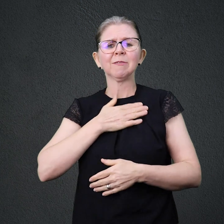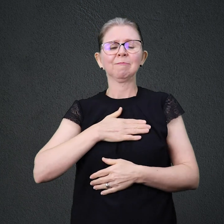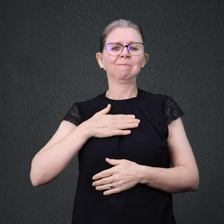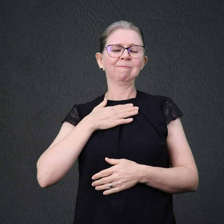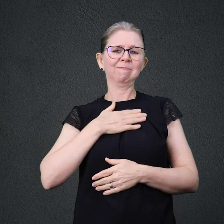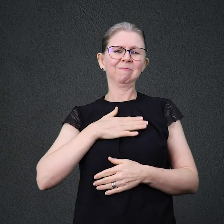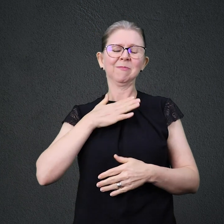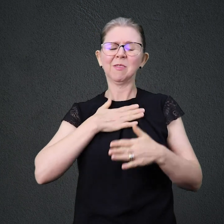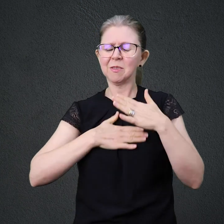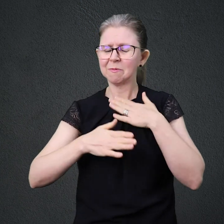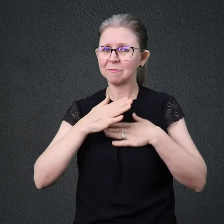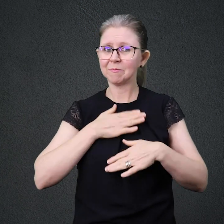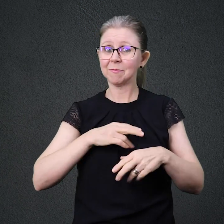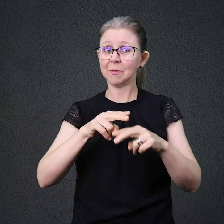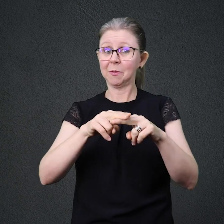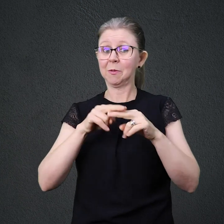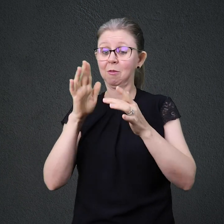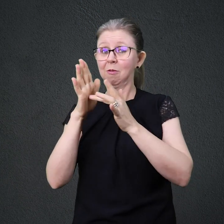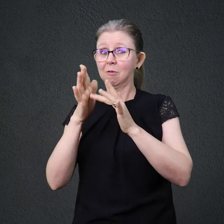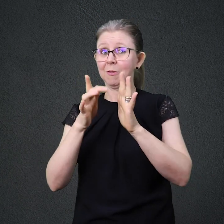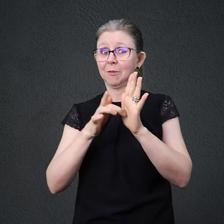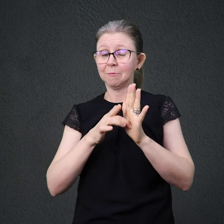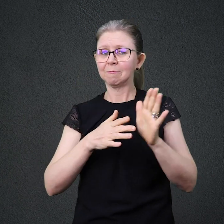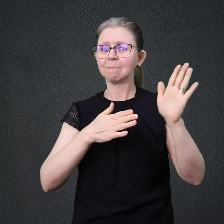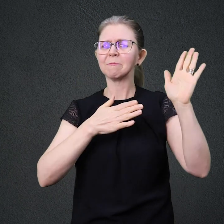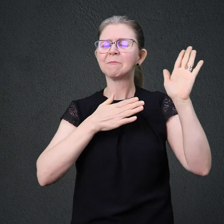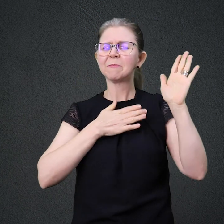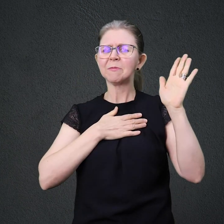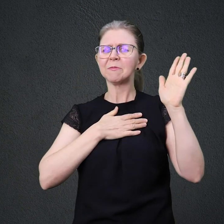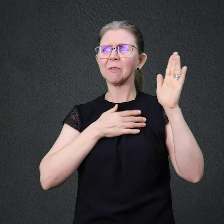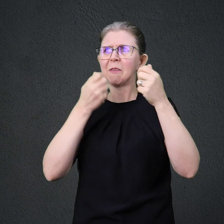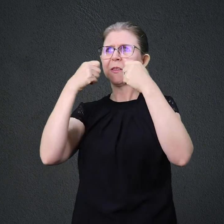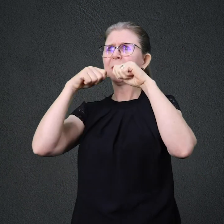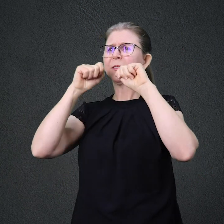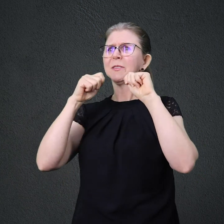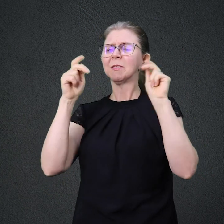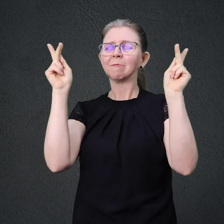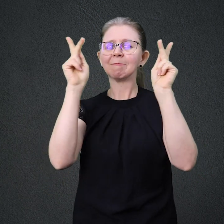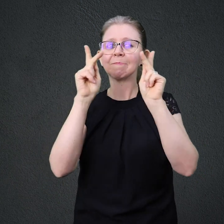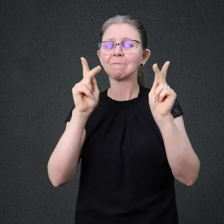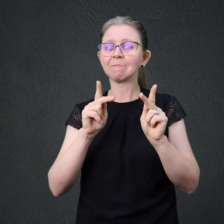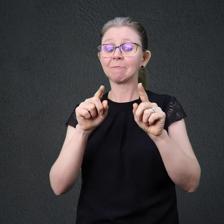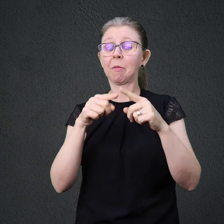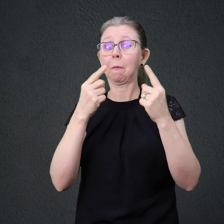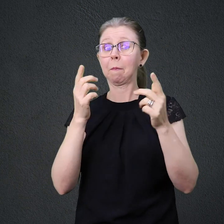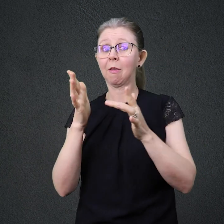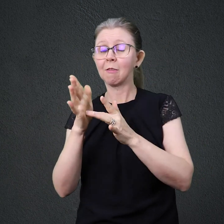de Jesus na leitura bíblica parece um bálsamo No entanto, o que ele propõe não é a ausência de guerras e aflições